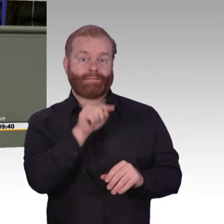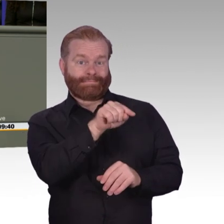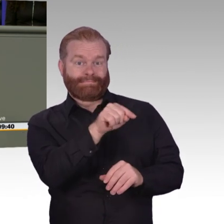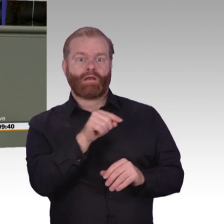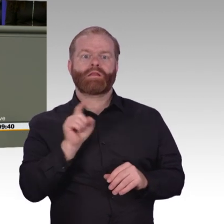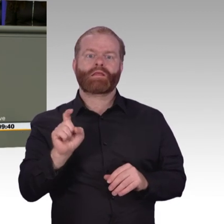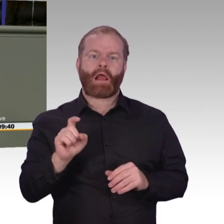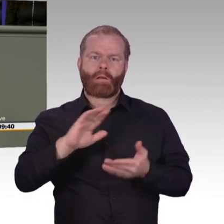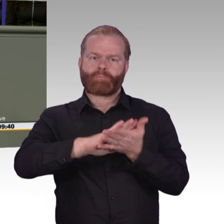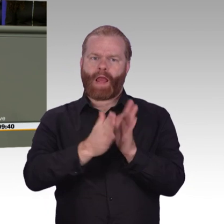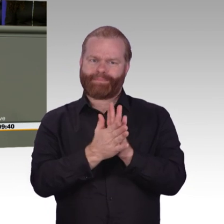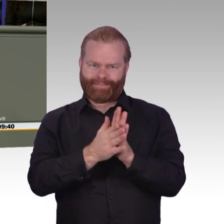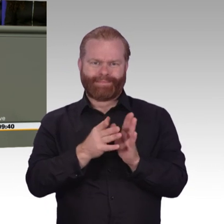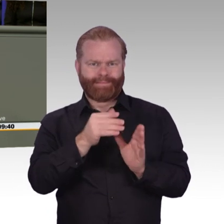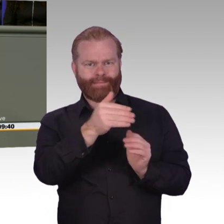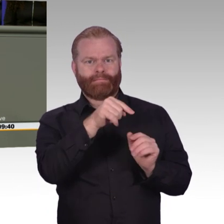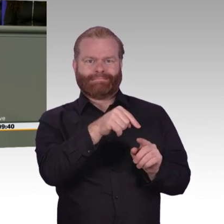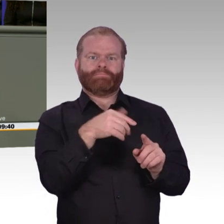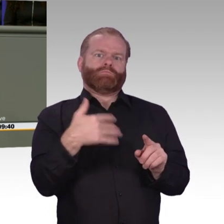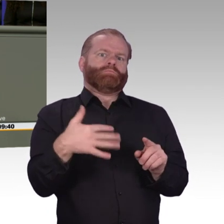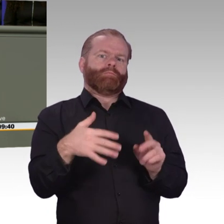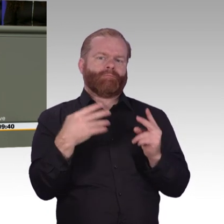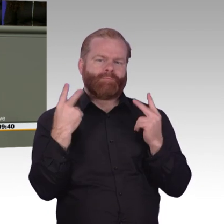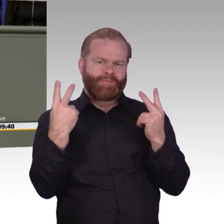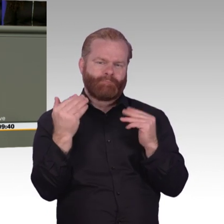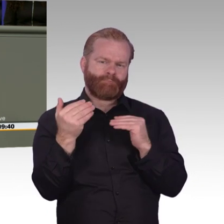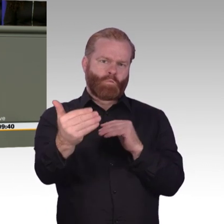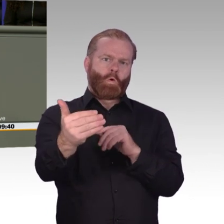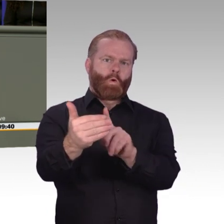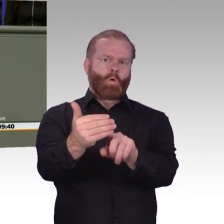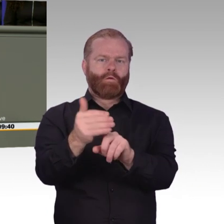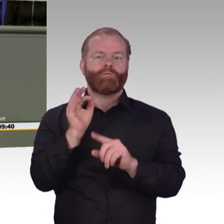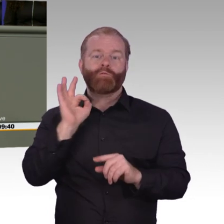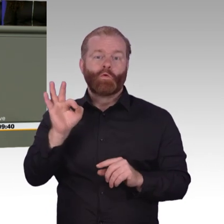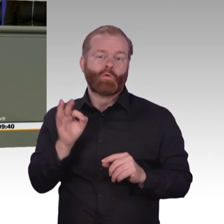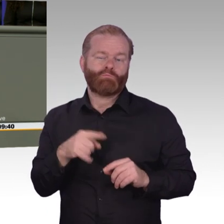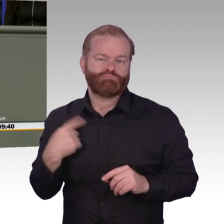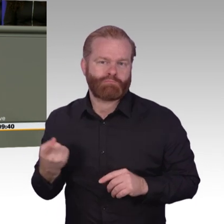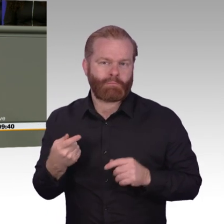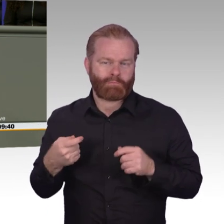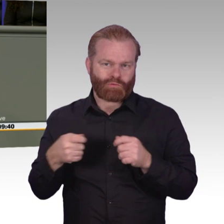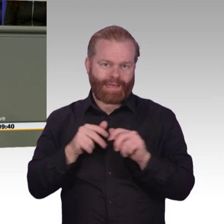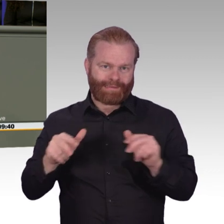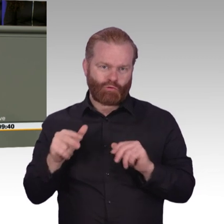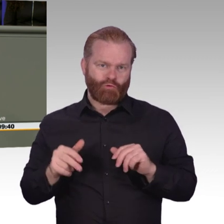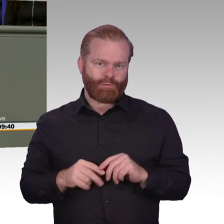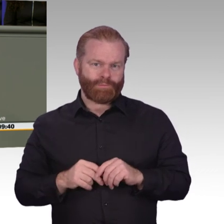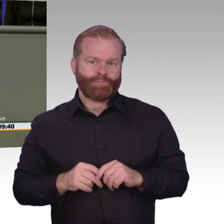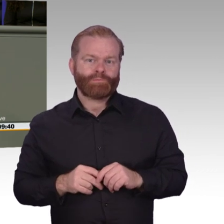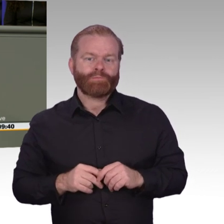Seit gestern steht fest, die Bundesgelder können fließen für die Länder. Hart entlang, umgesetzt. Jetzt müssen die Länder nur etwas aus dem